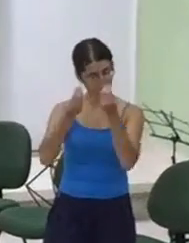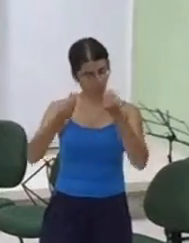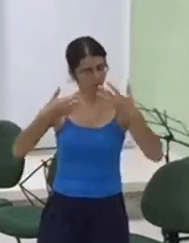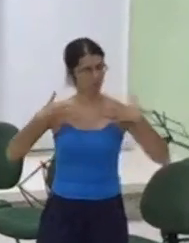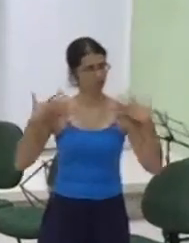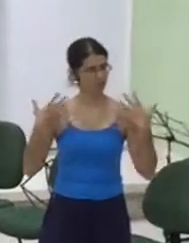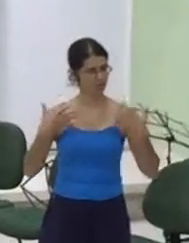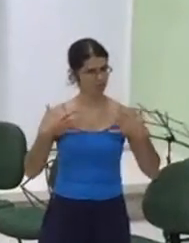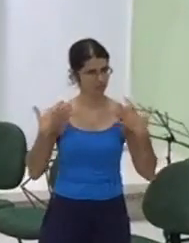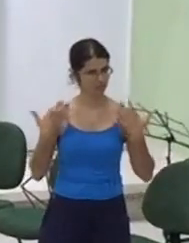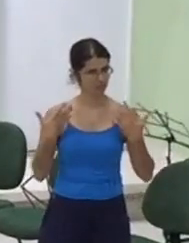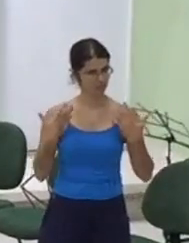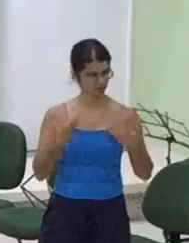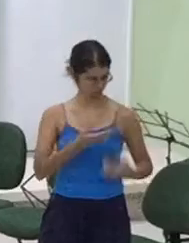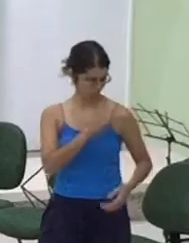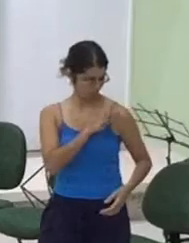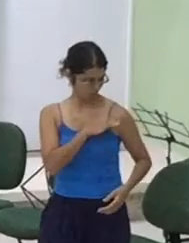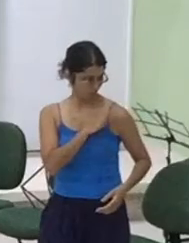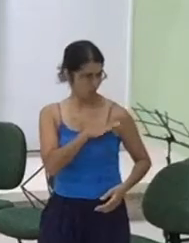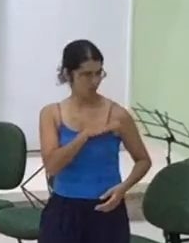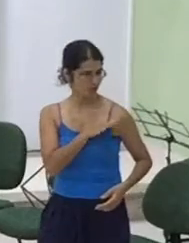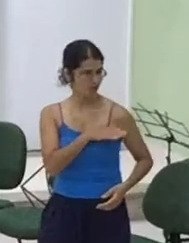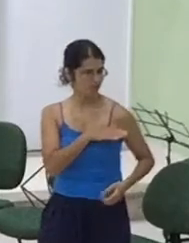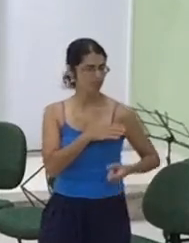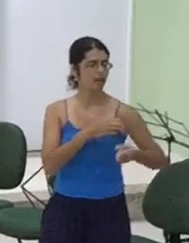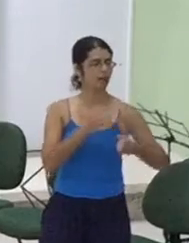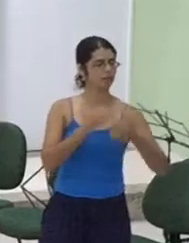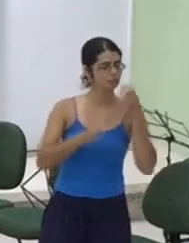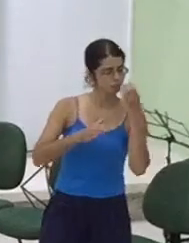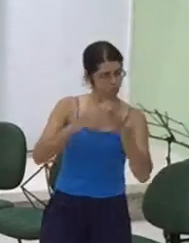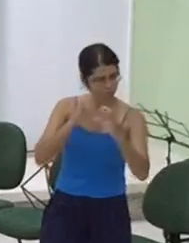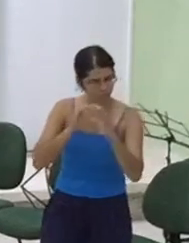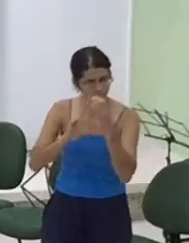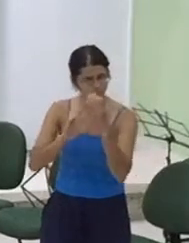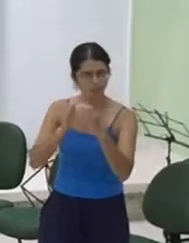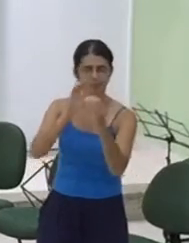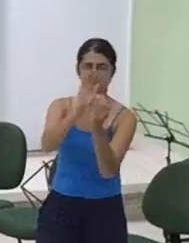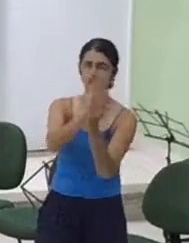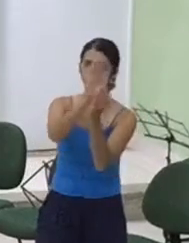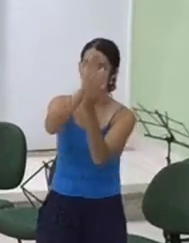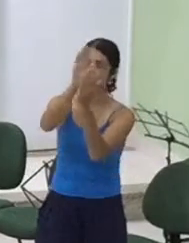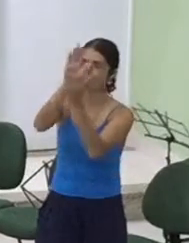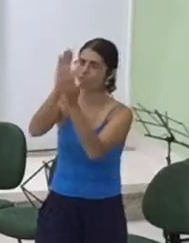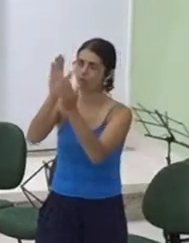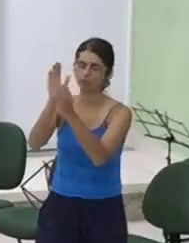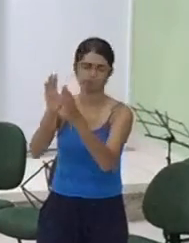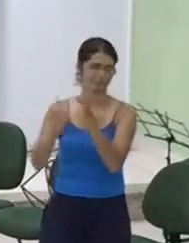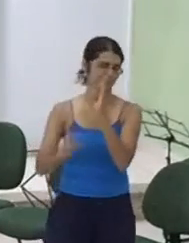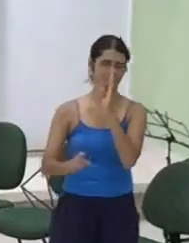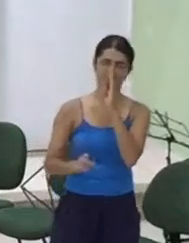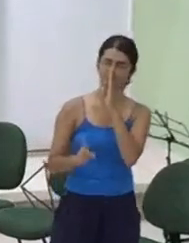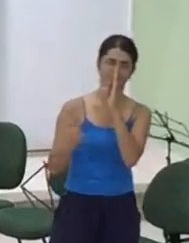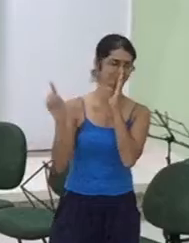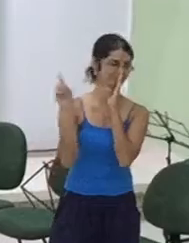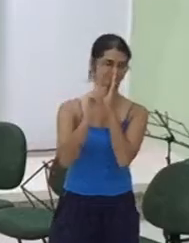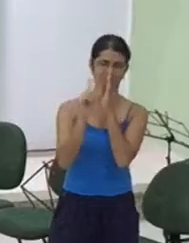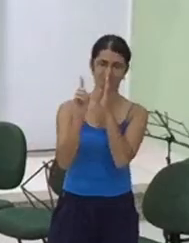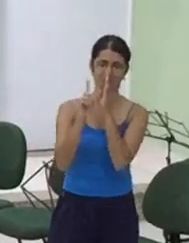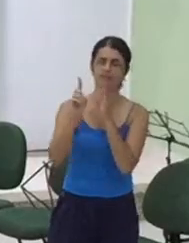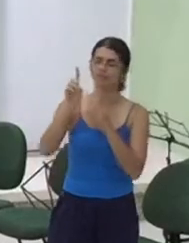que o meu coração cante loucores a ti e não se cabe sem morrer. Meu Deus,